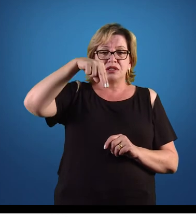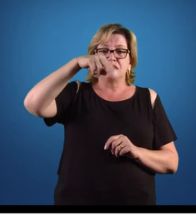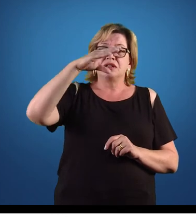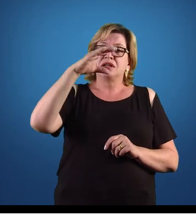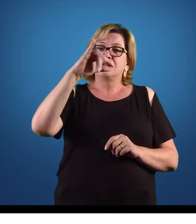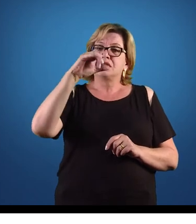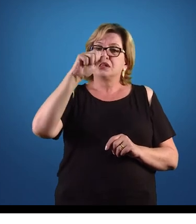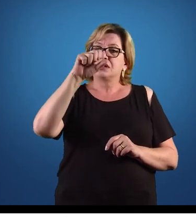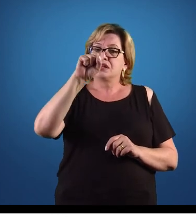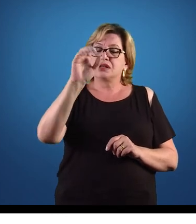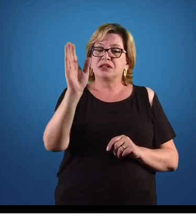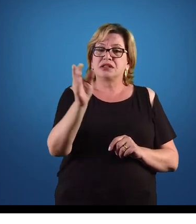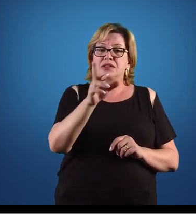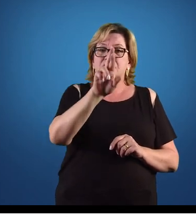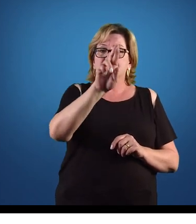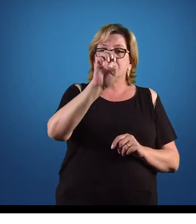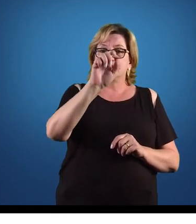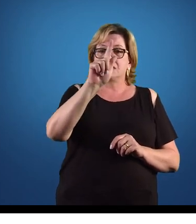instituições